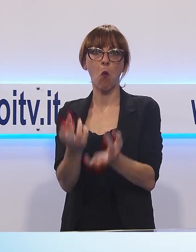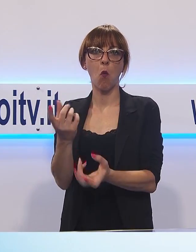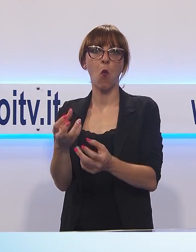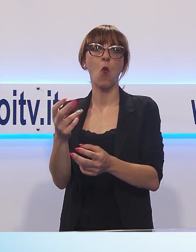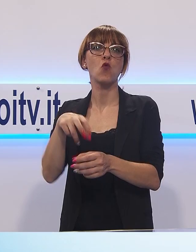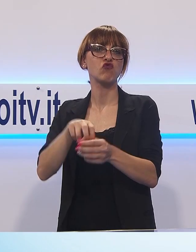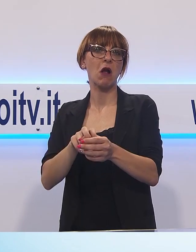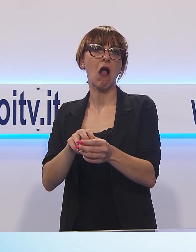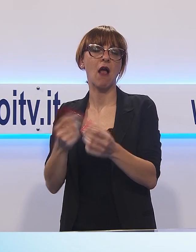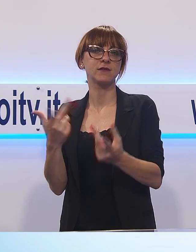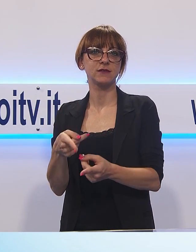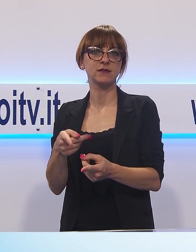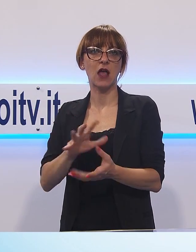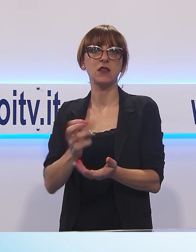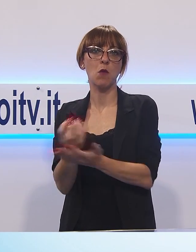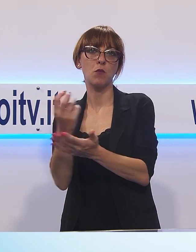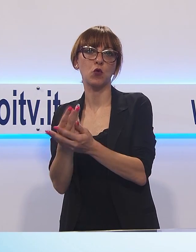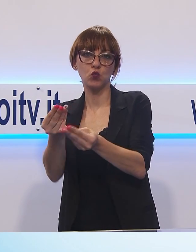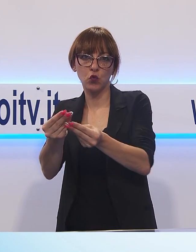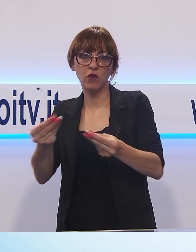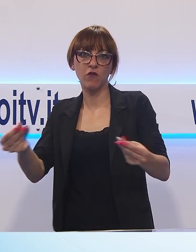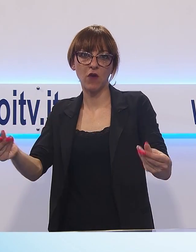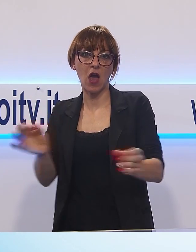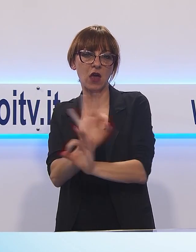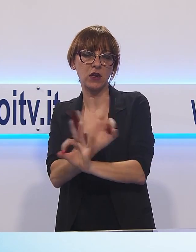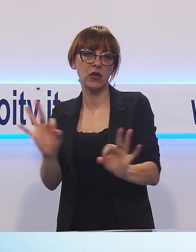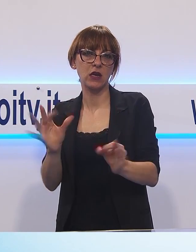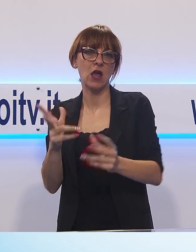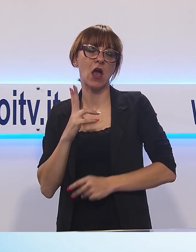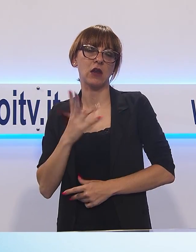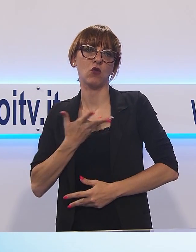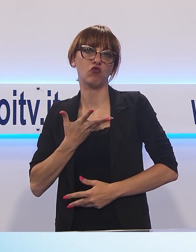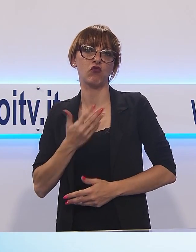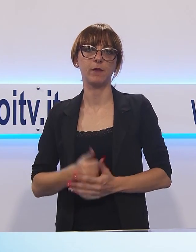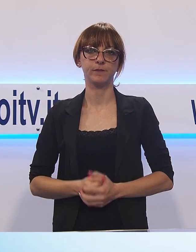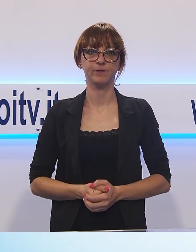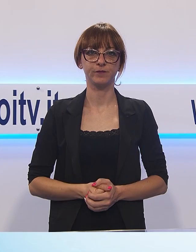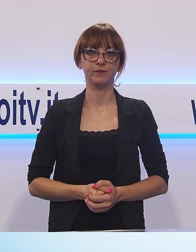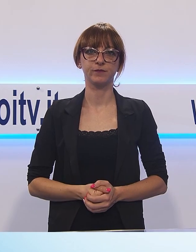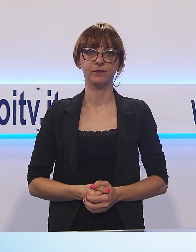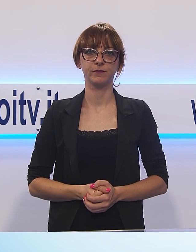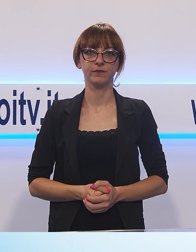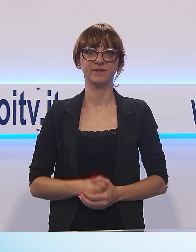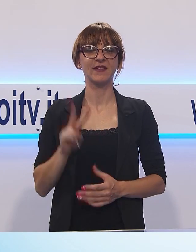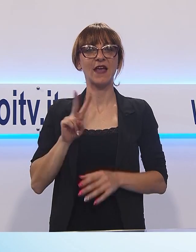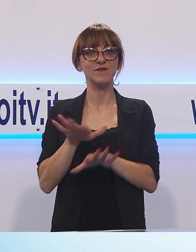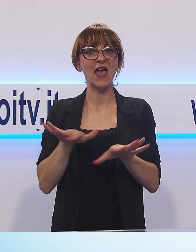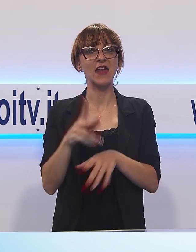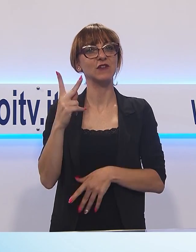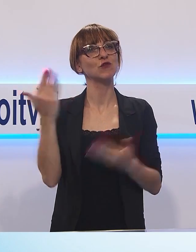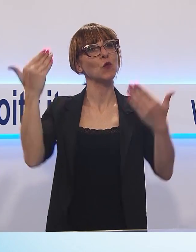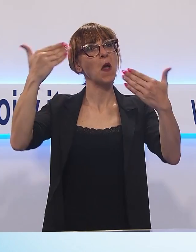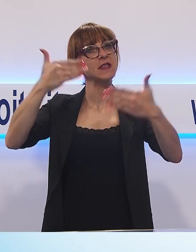Bene, speriamo che le promesse vengano mantenute. Adesso ci spostiamo a Viareggio, due serate di spettacolo in